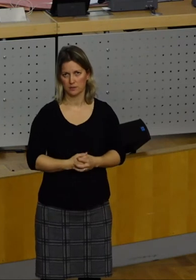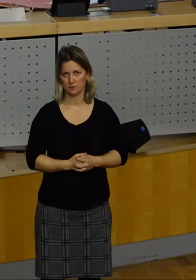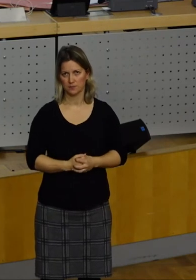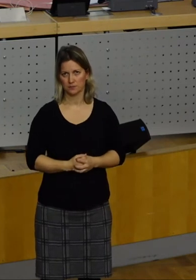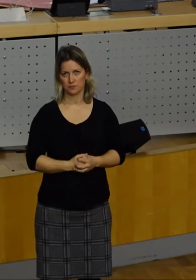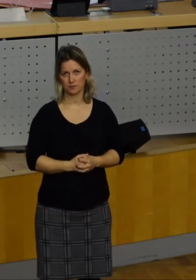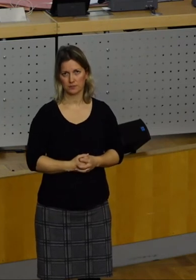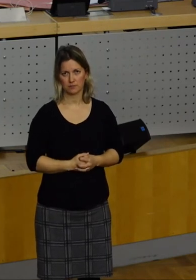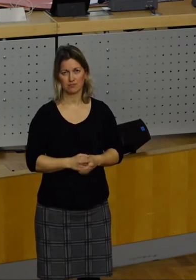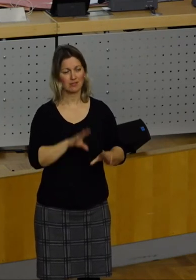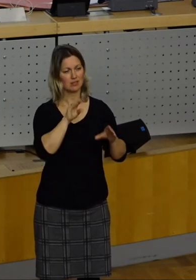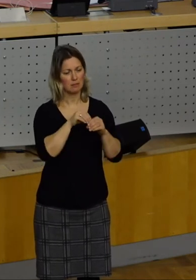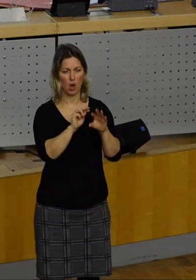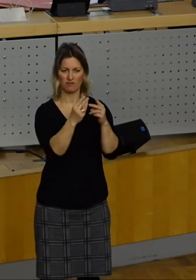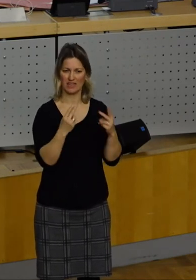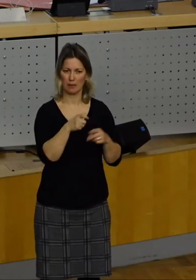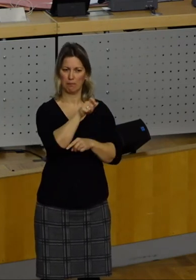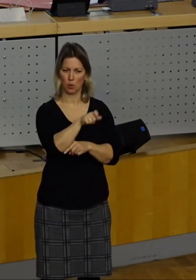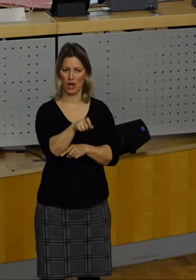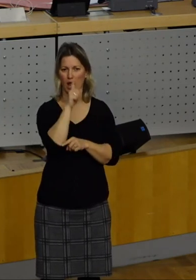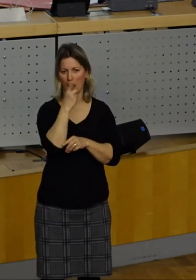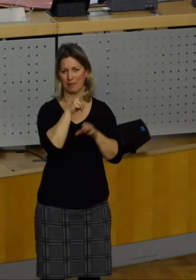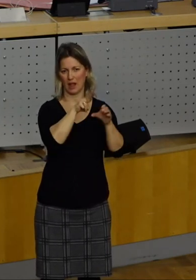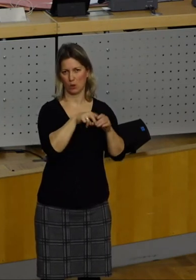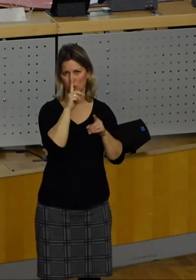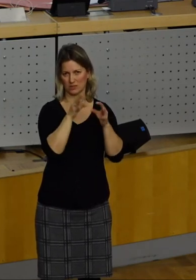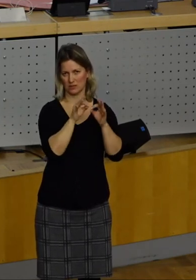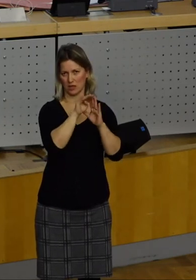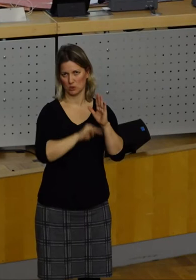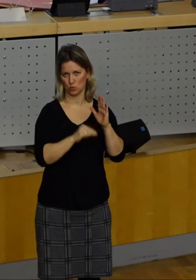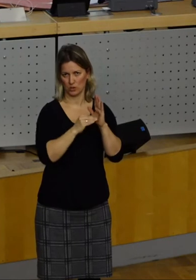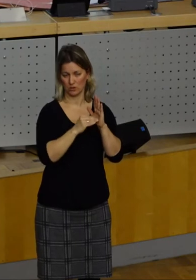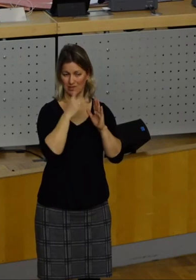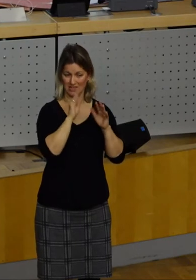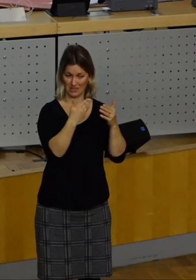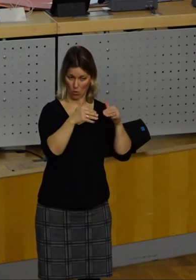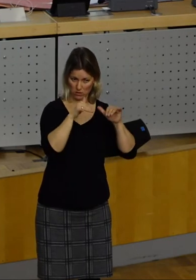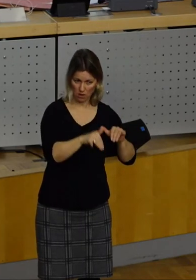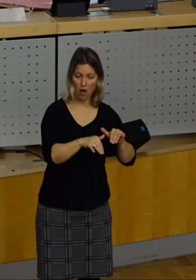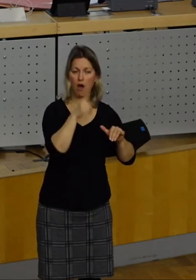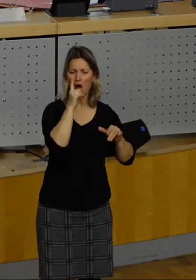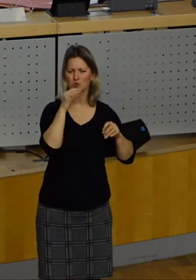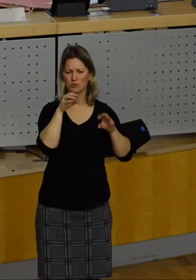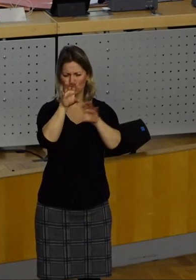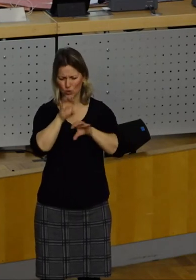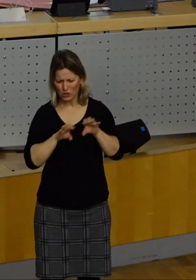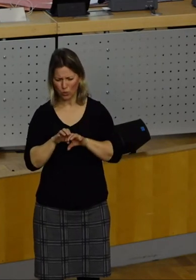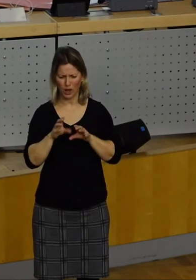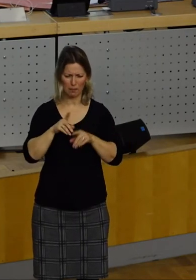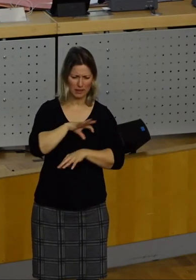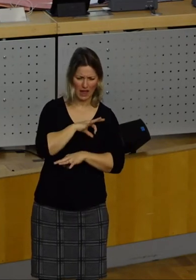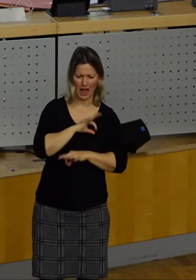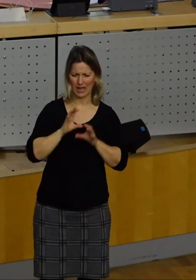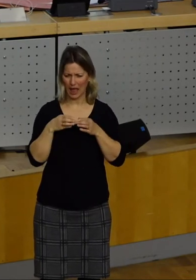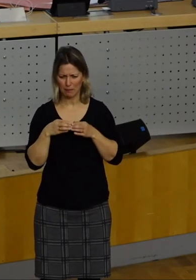Und ein Rahmen dafür ist die Bürgerbeteiligungssatzung. Damit haben die Bürger die Möglichkeit, außerhalb von Strukturen, Parteien, Gremien aktiv zu